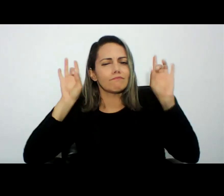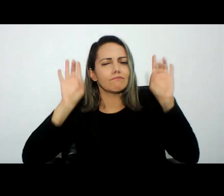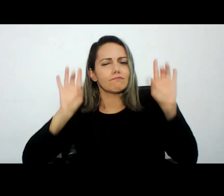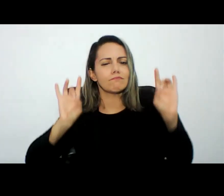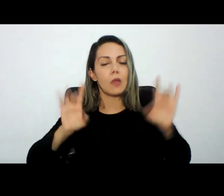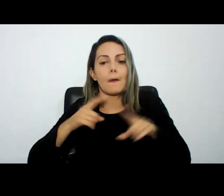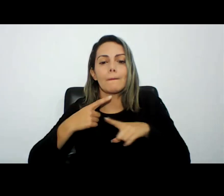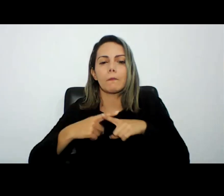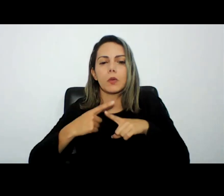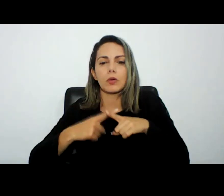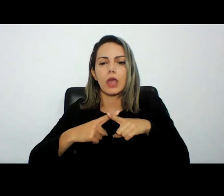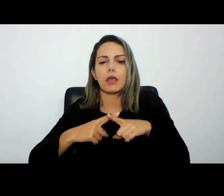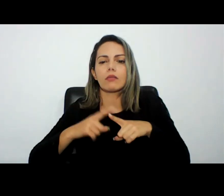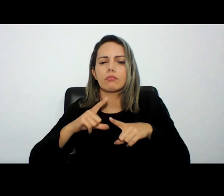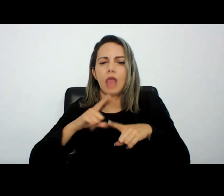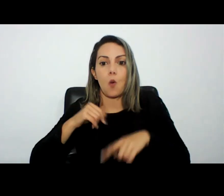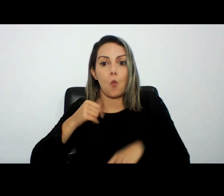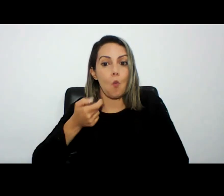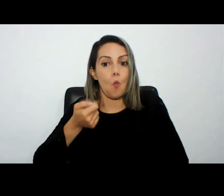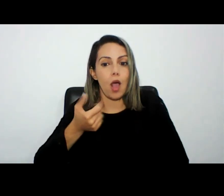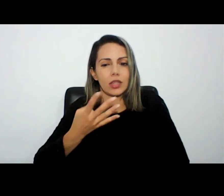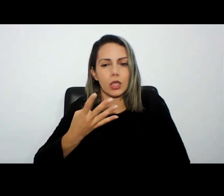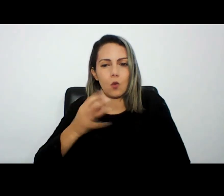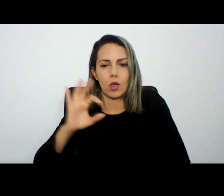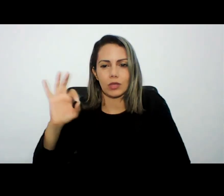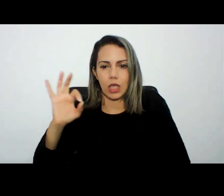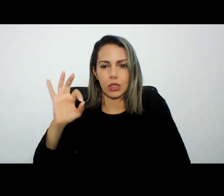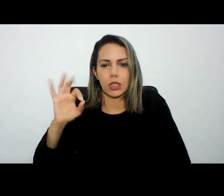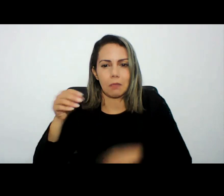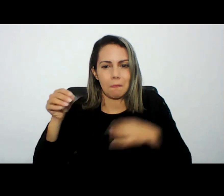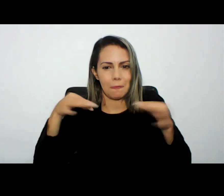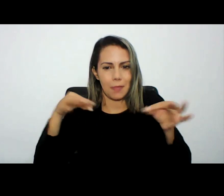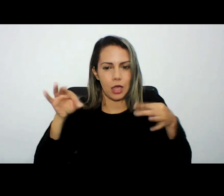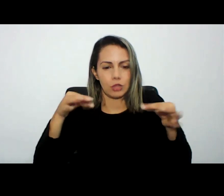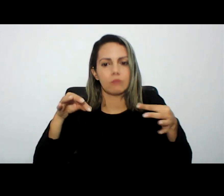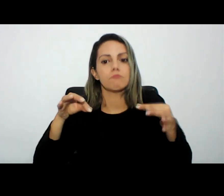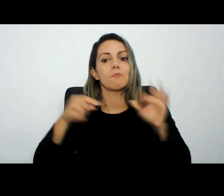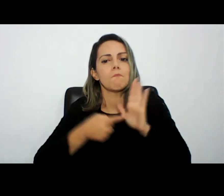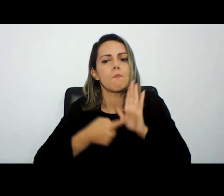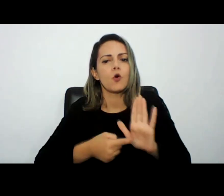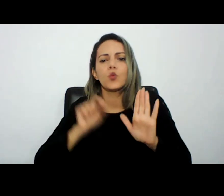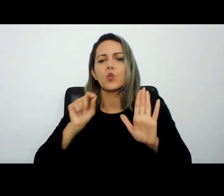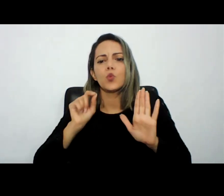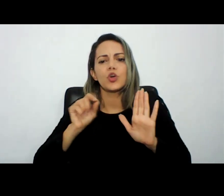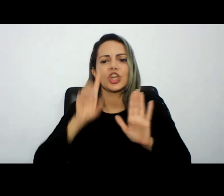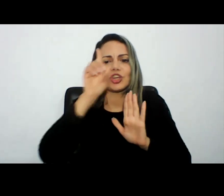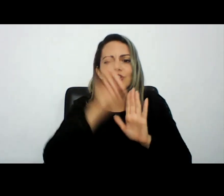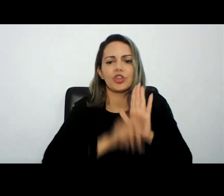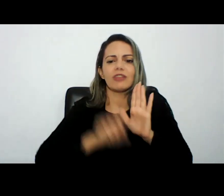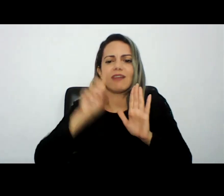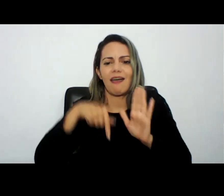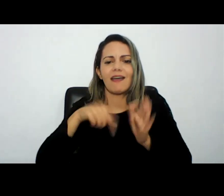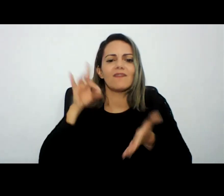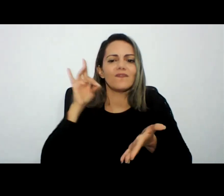quase 400 páginas o que o direito é na verdade especialmente nesse mundo digital é um livro que ele fala de